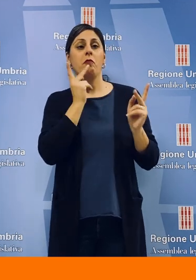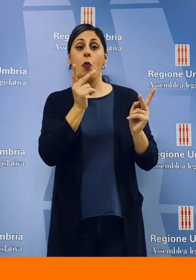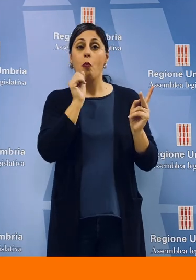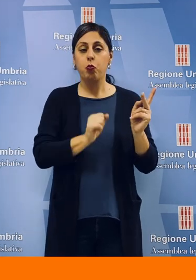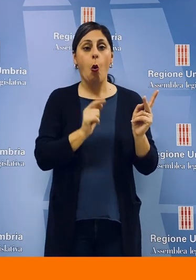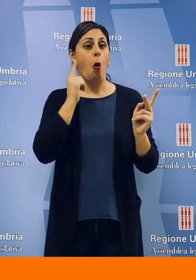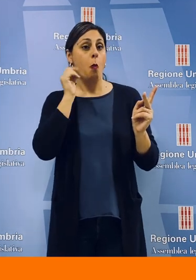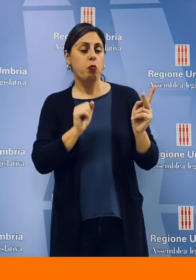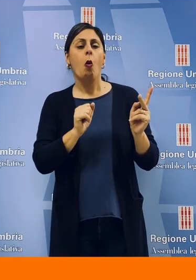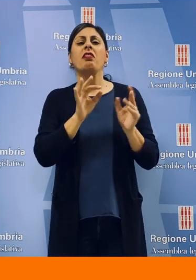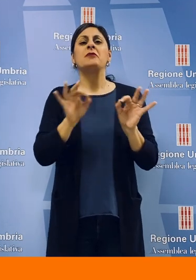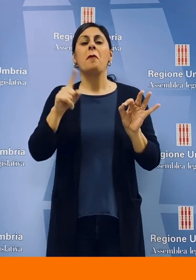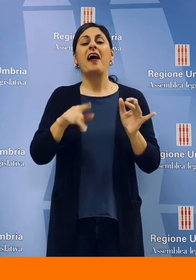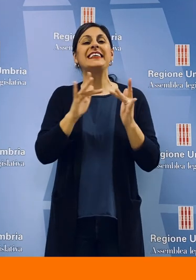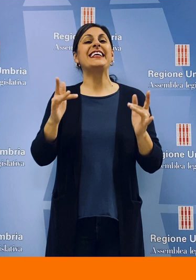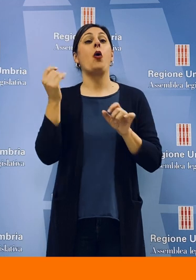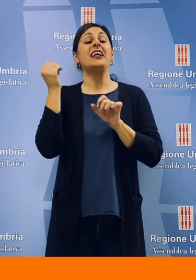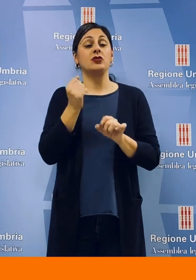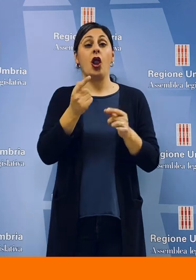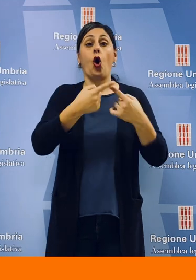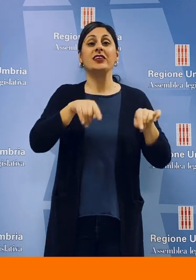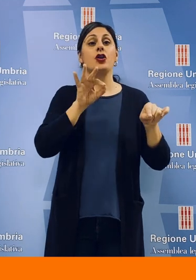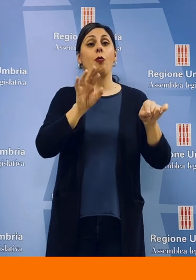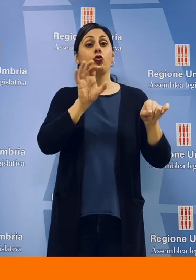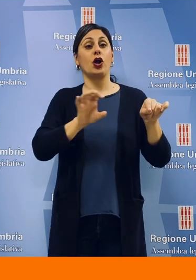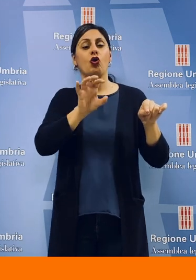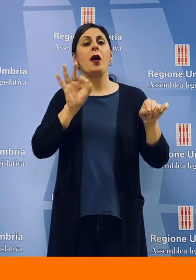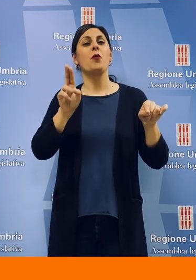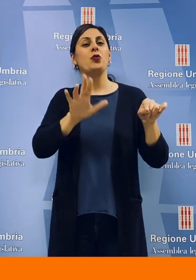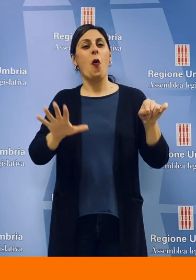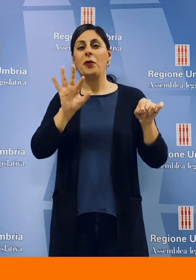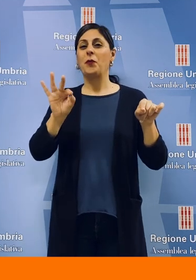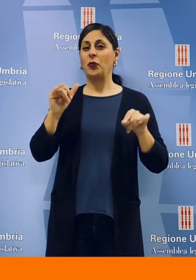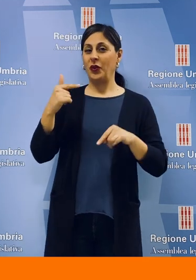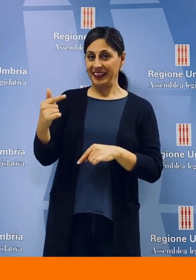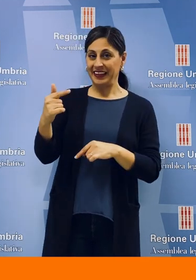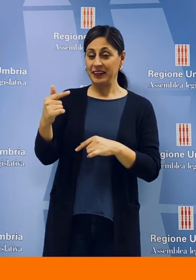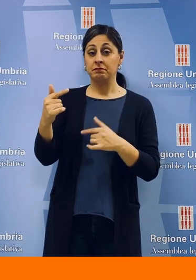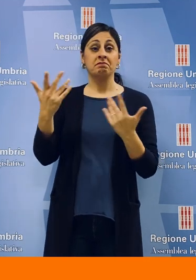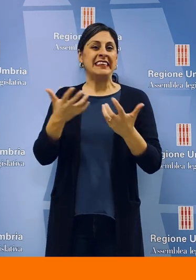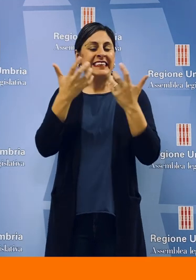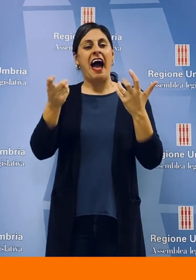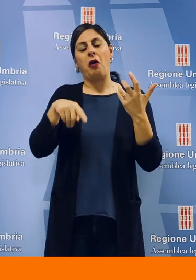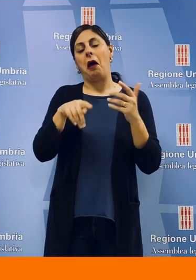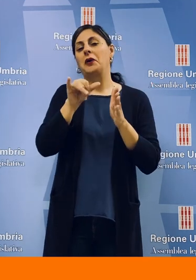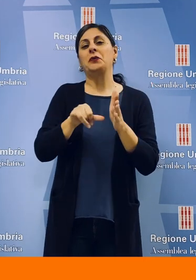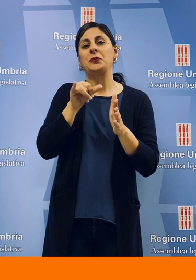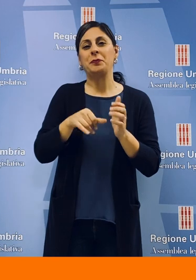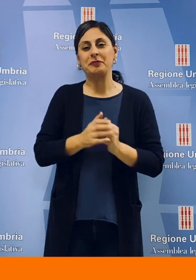Regione, è disponibile sul sito istituzionale consiglio.regione.umbria.it e naturalmente su